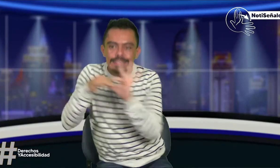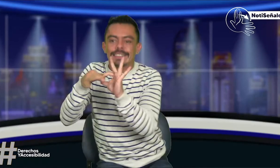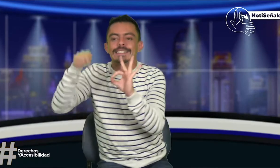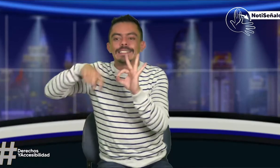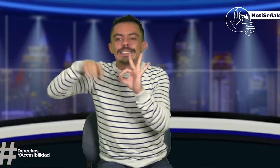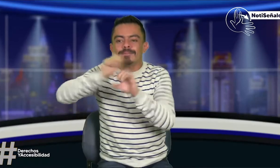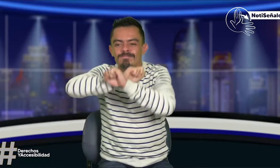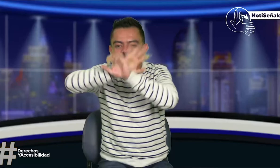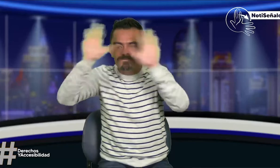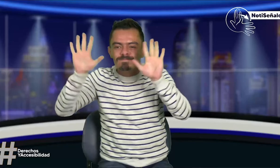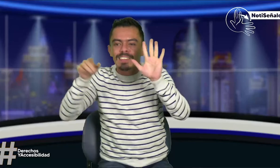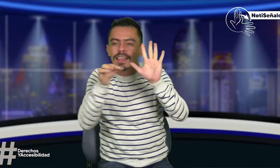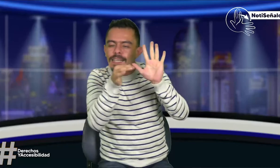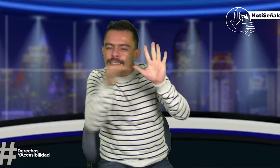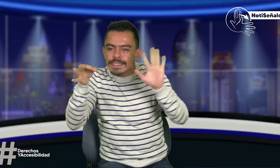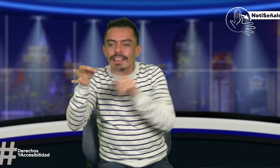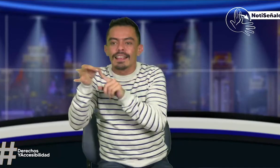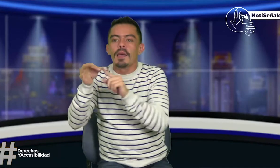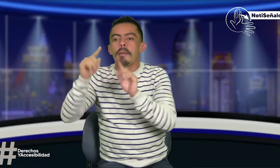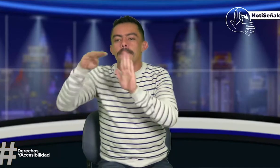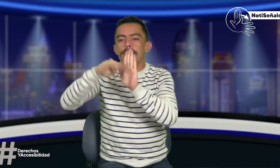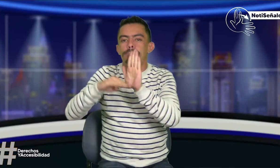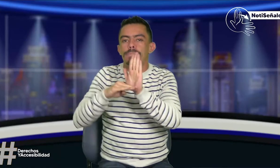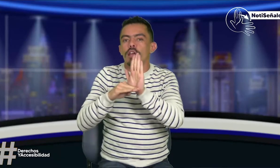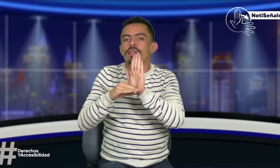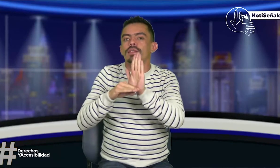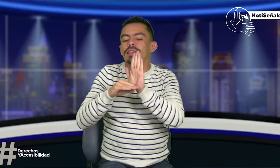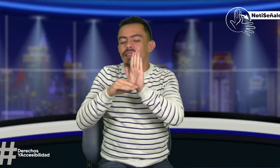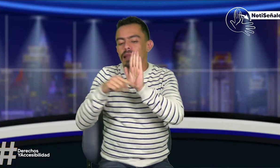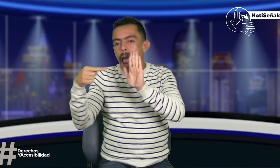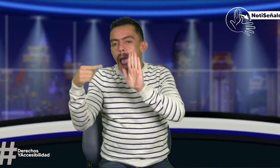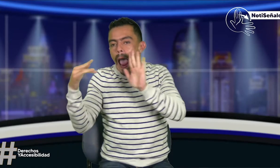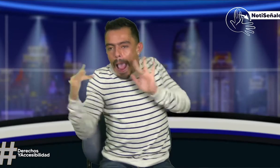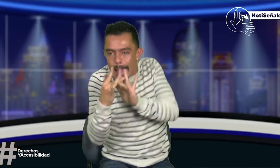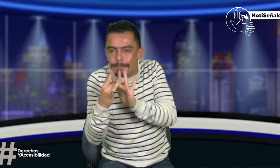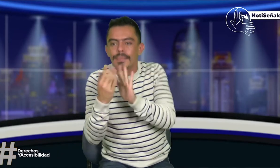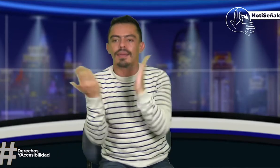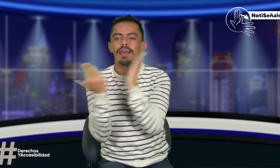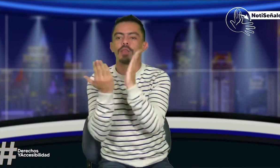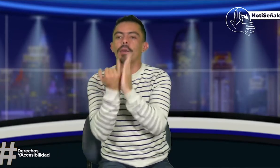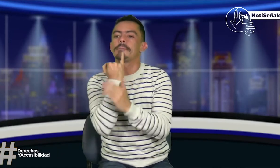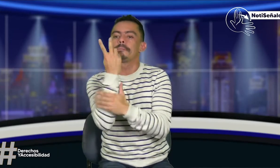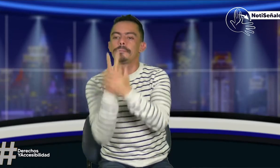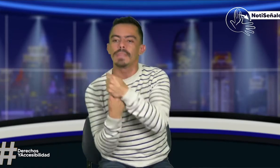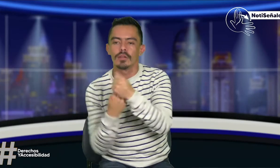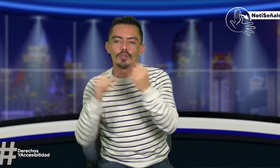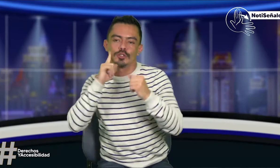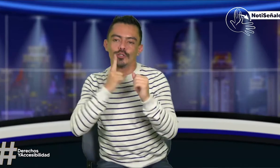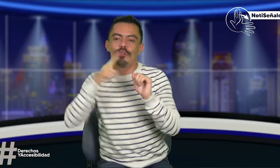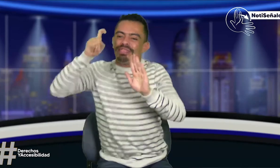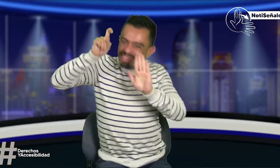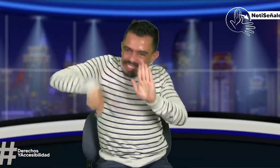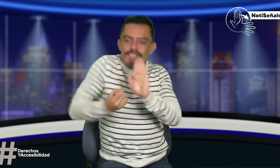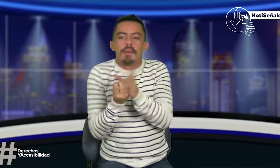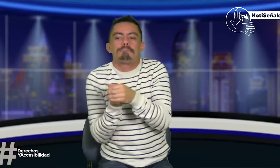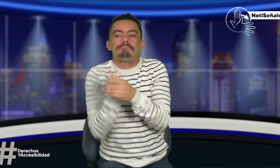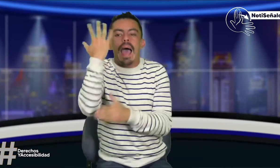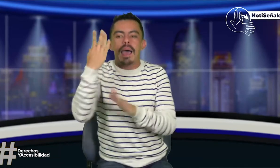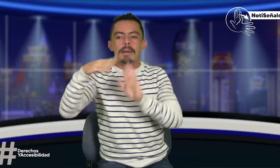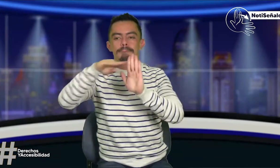aquí es importante unirla y hacer claridad. Necesitamos claridad. Porque hay una política pública en cuanto a las personas